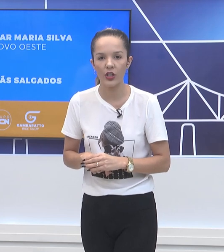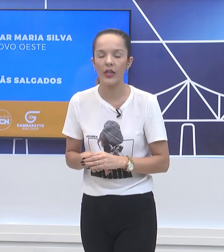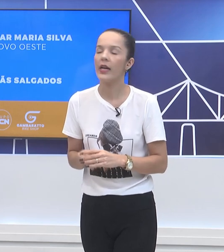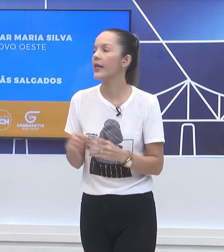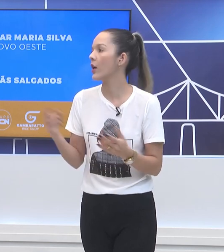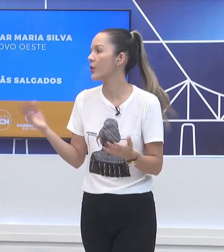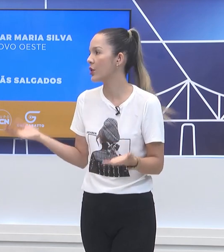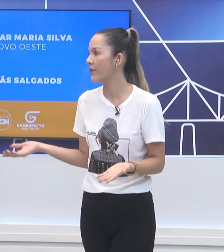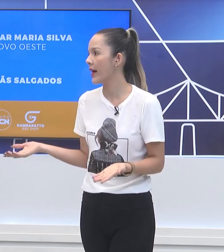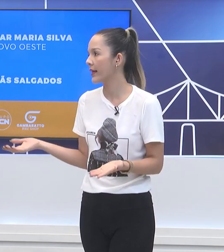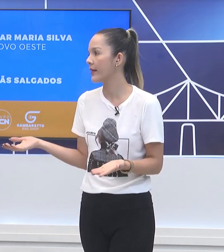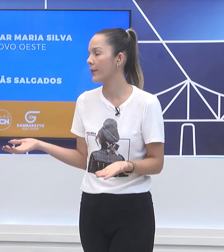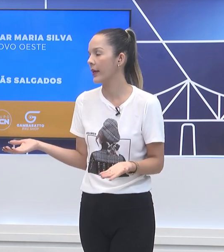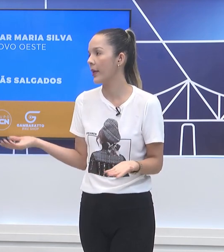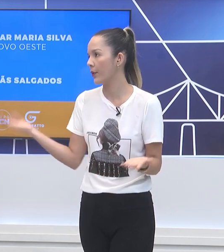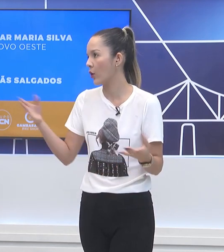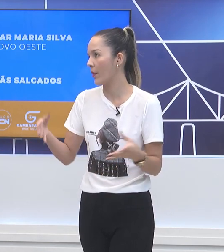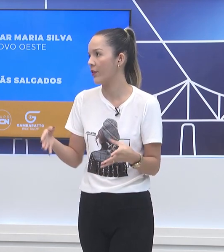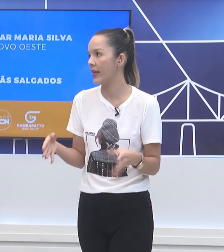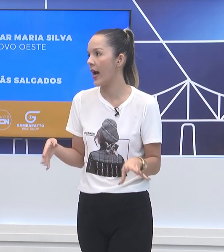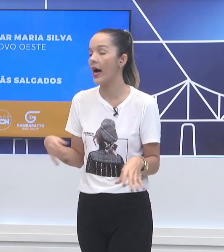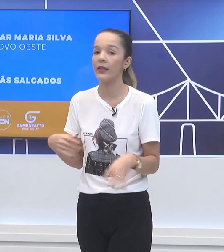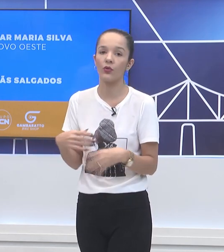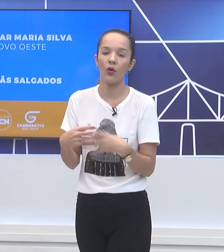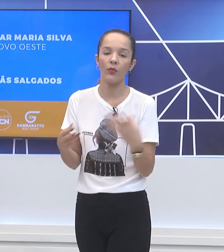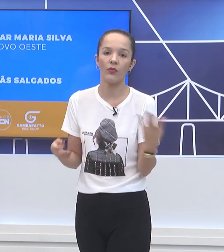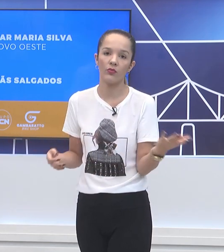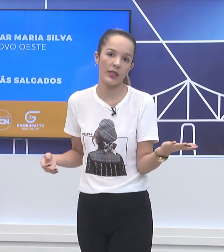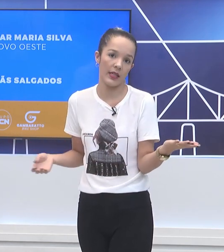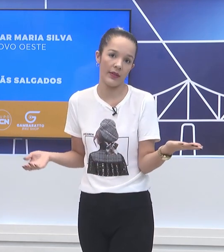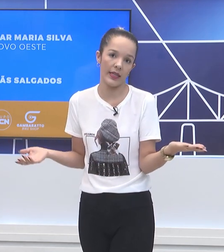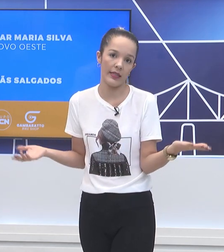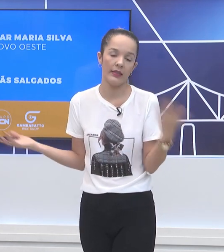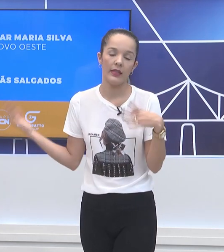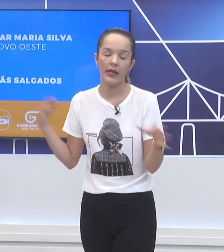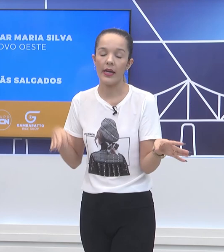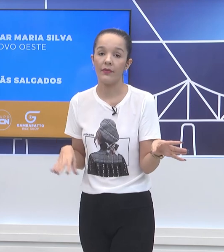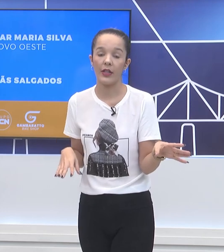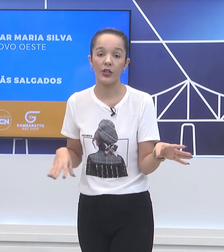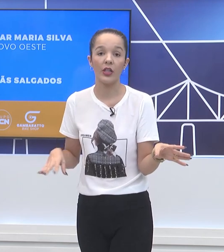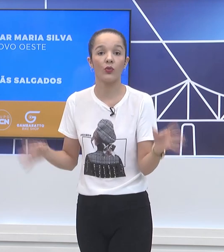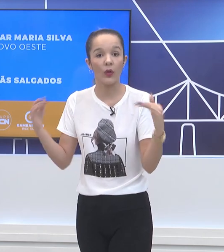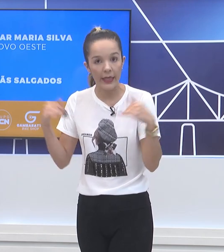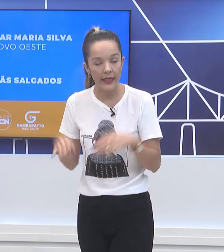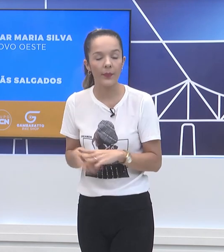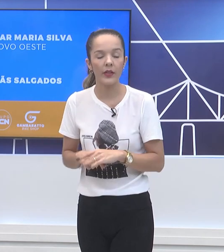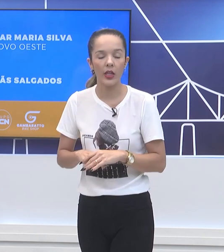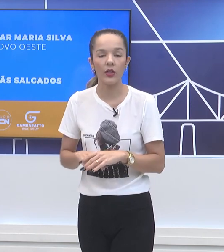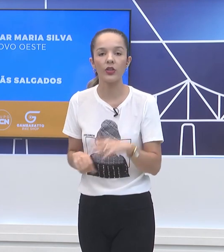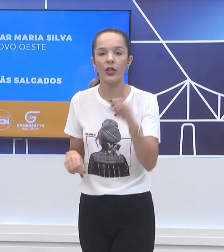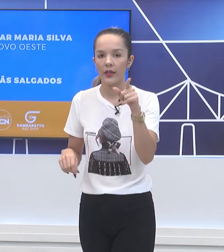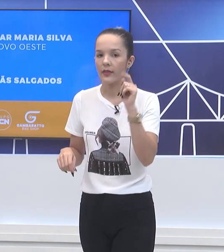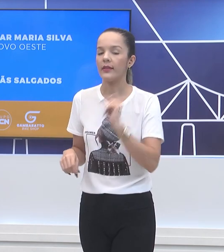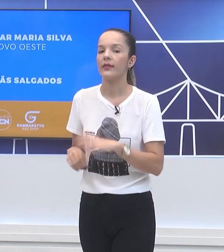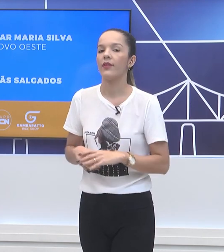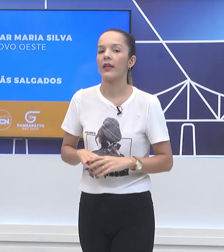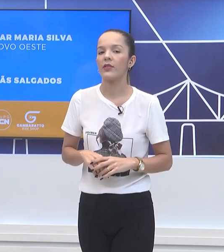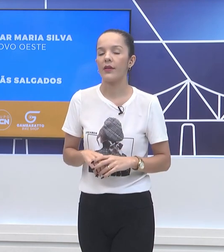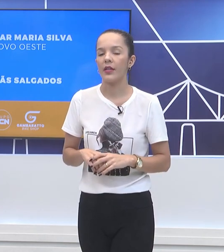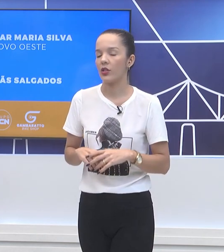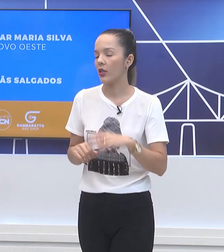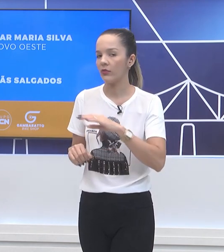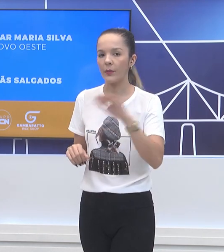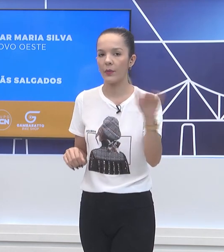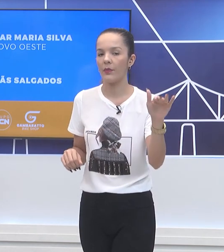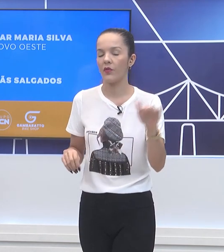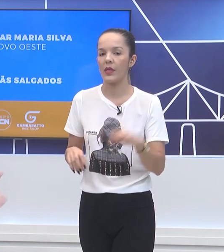gente e não estiver aqui também, né? Porque como é feriado, como não sei se ela vai tá viajando, liga pra gente. Fala que